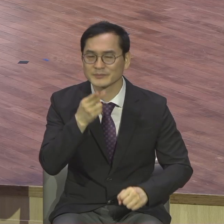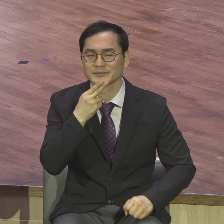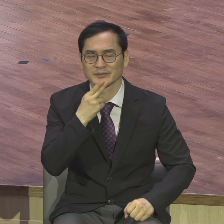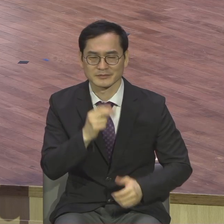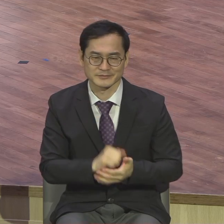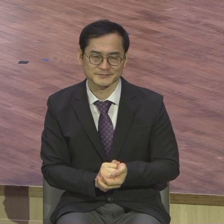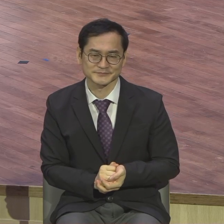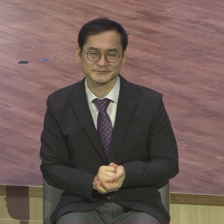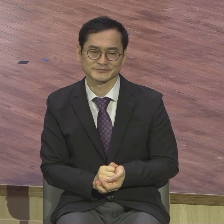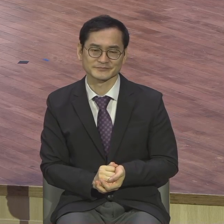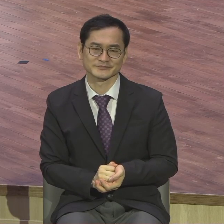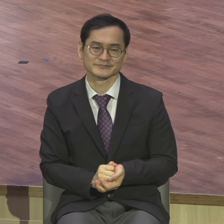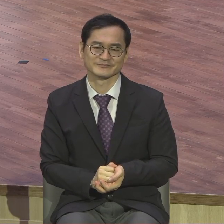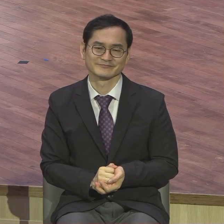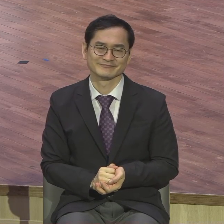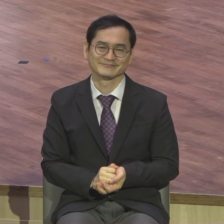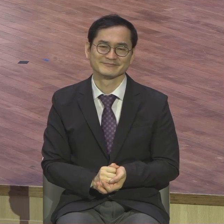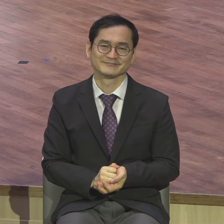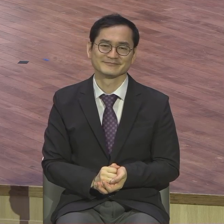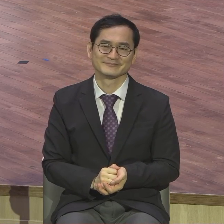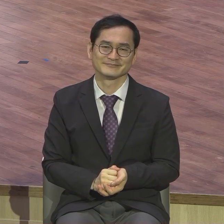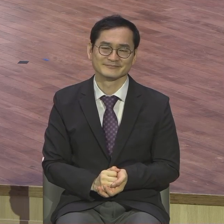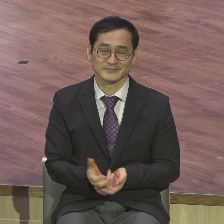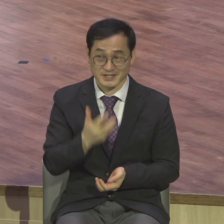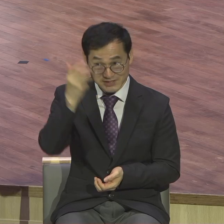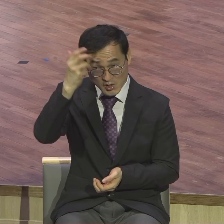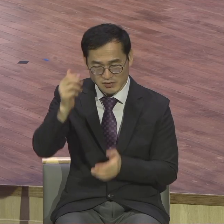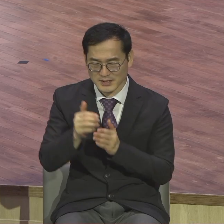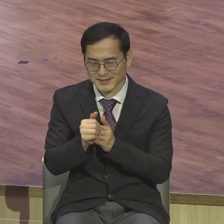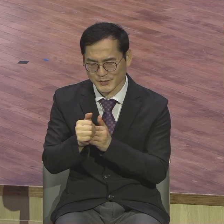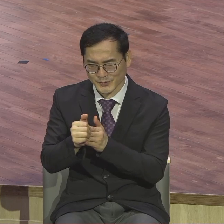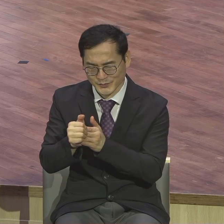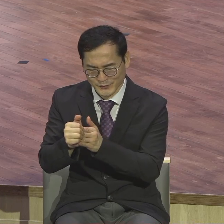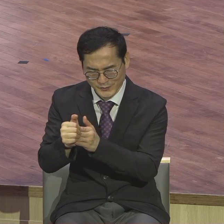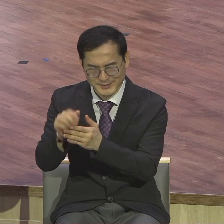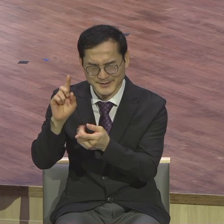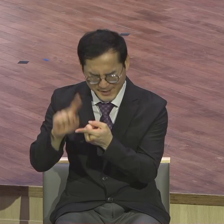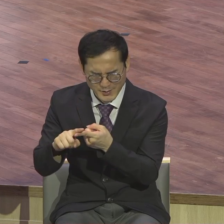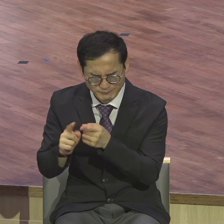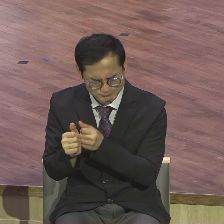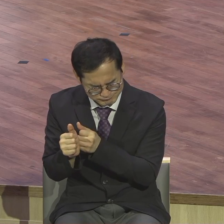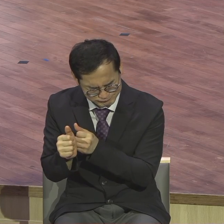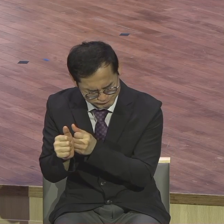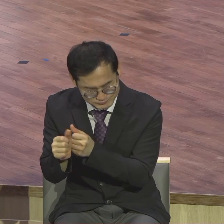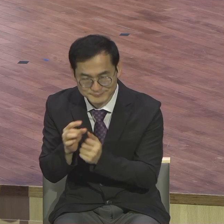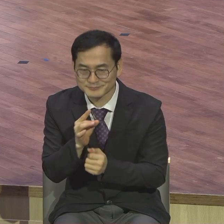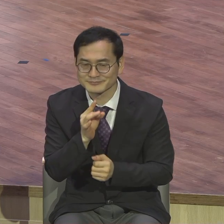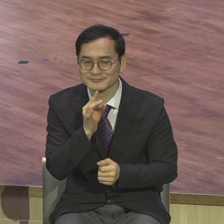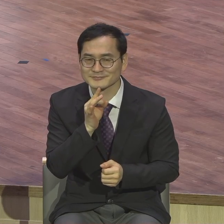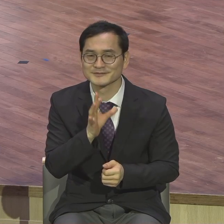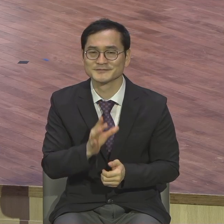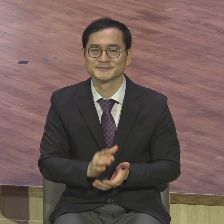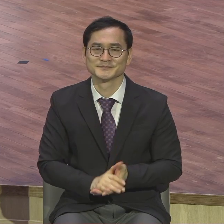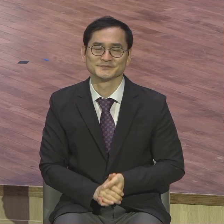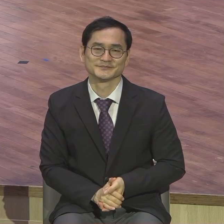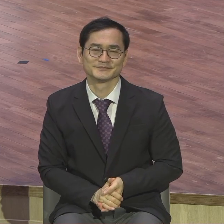성령이 인도하는 대로 그렇게 지금까지 인도받았습니다 여러분